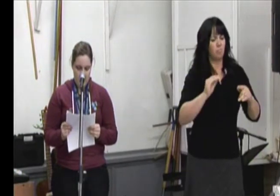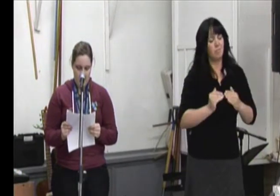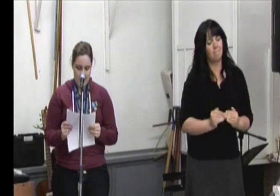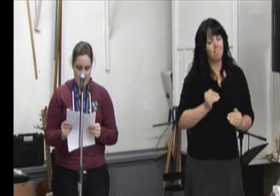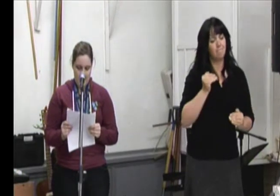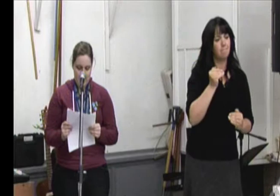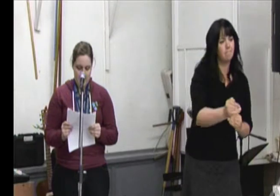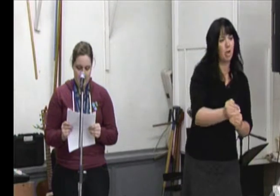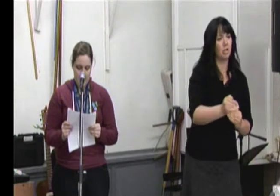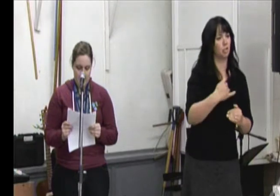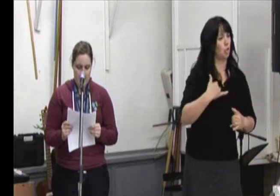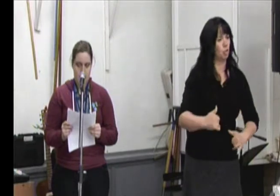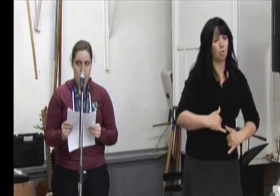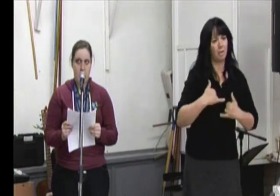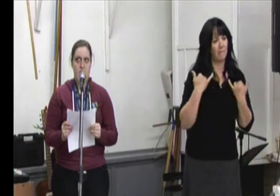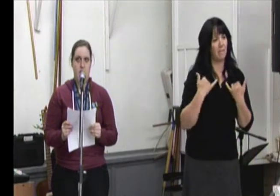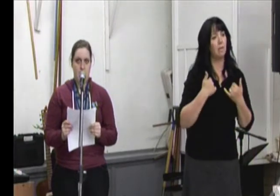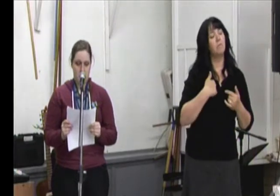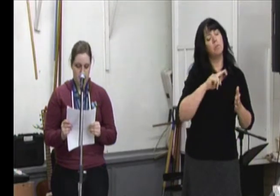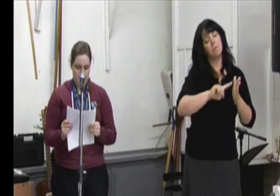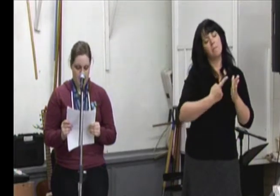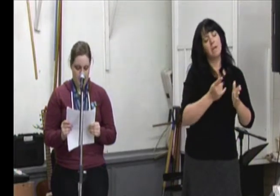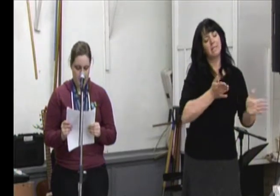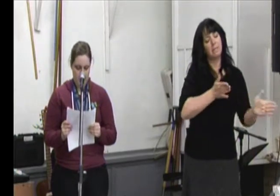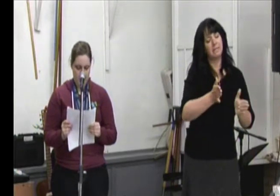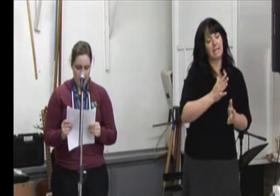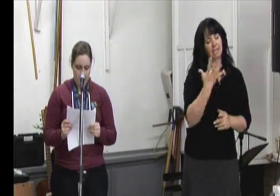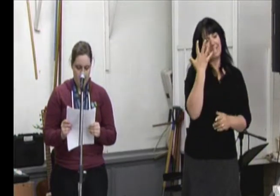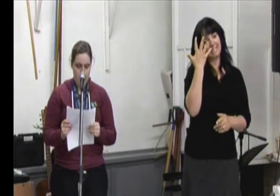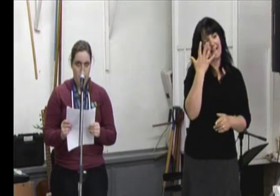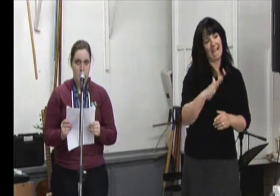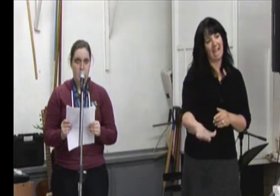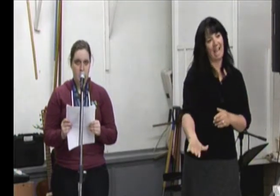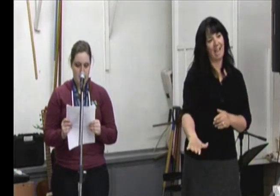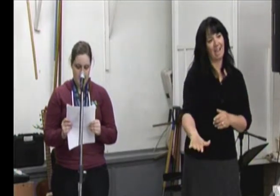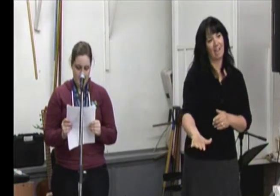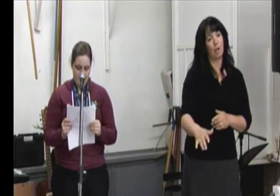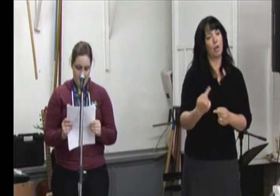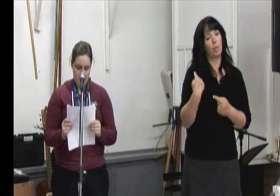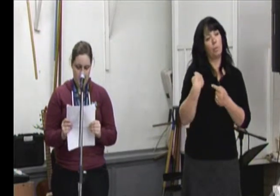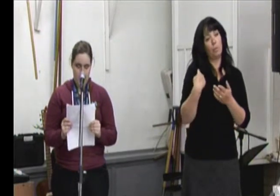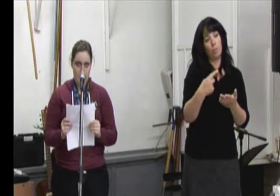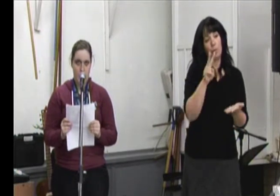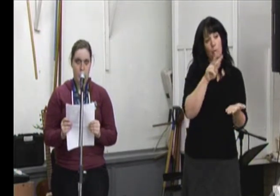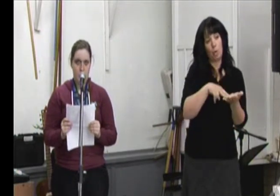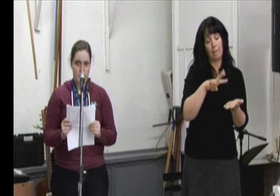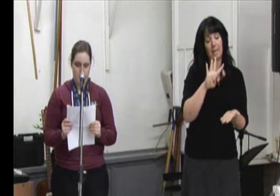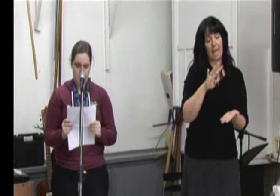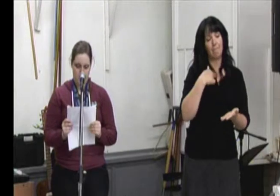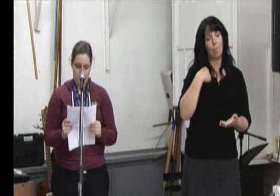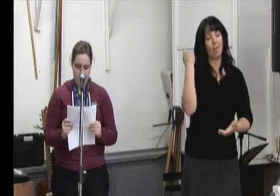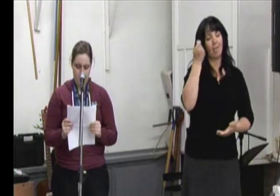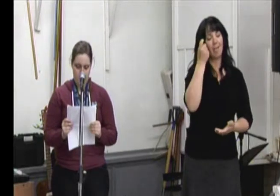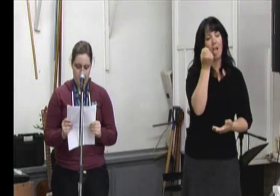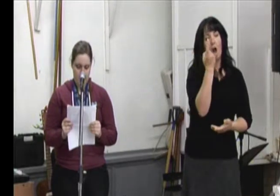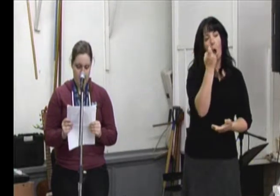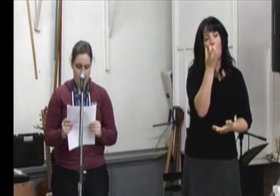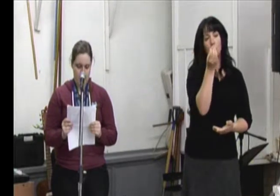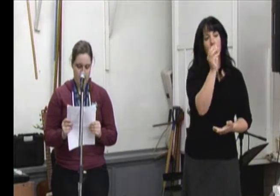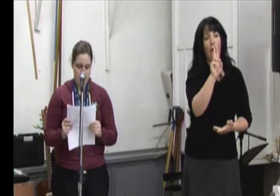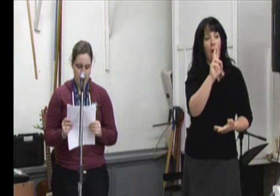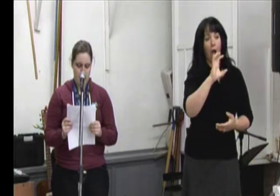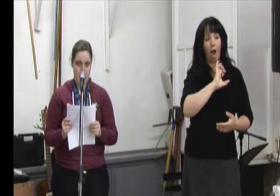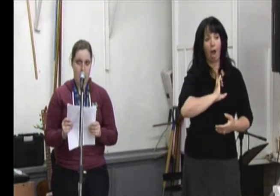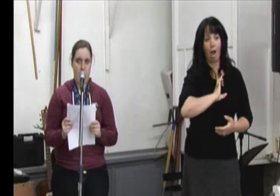J'ai commencé à faire du patronage artistique dès l'âge de 5 ans. Depuis en 2004, j'ai raccordé 11 médailles d'or et 3